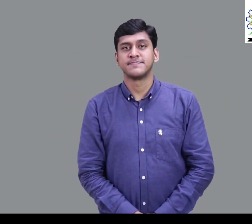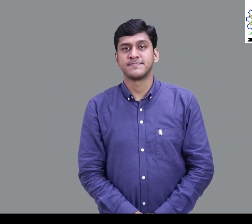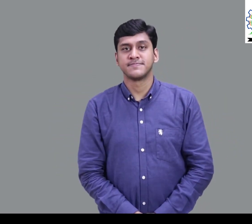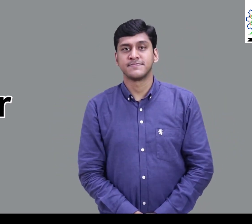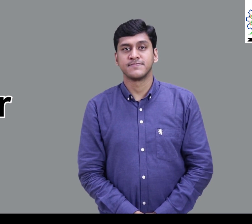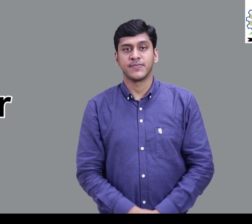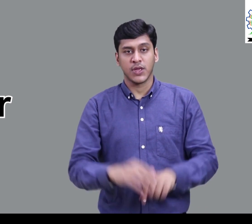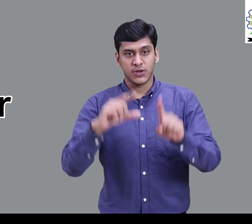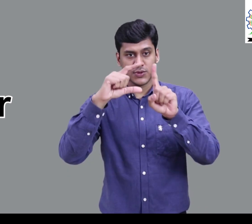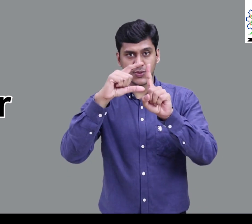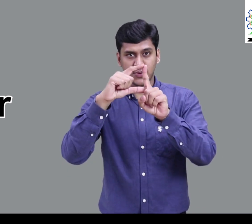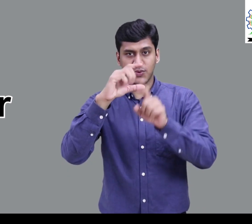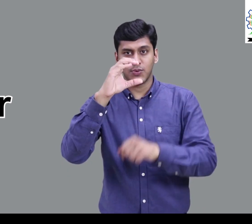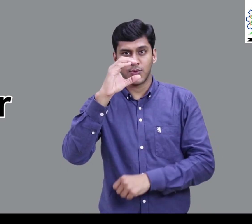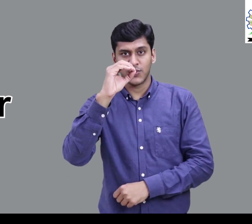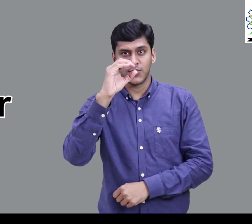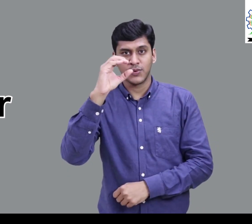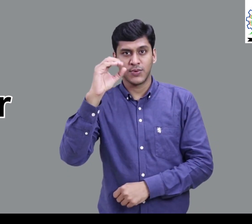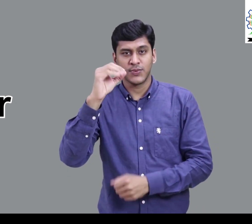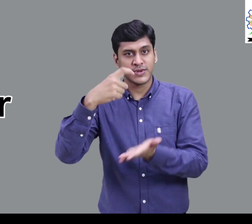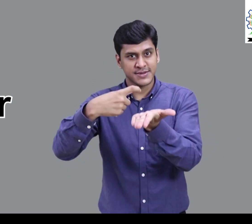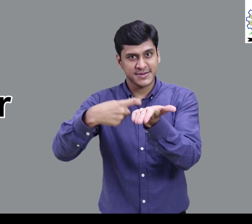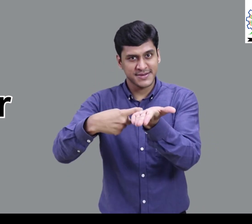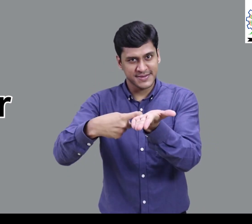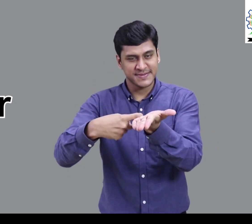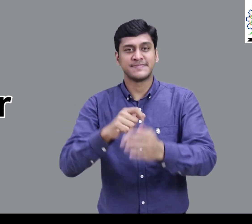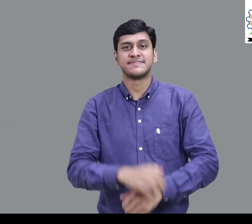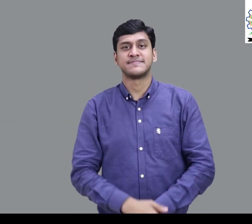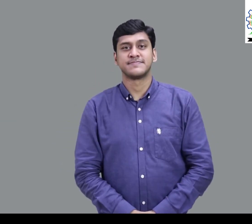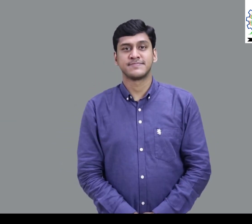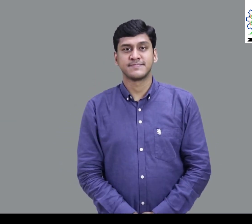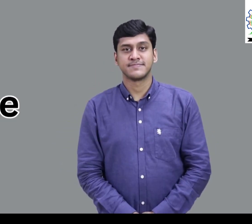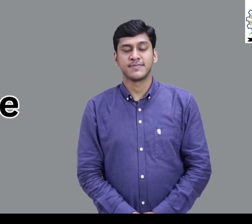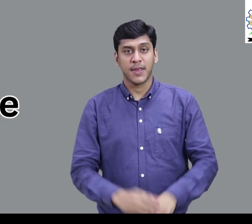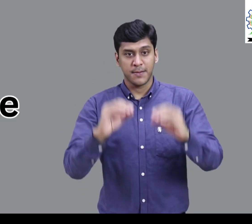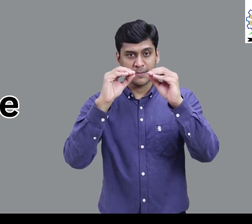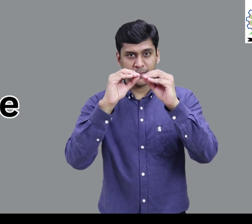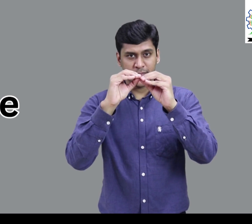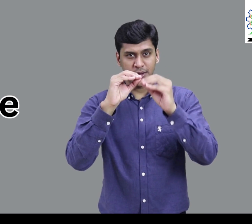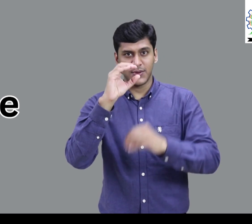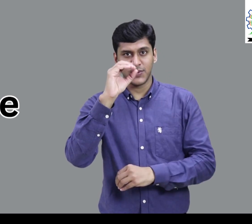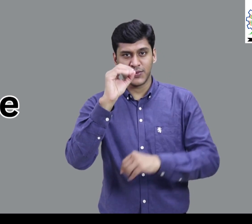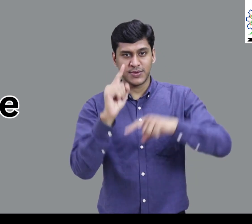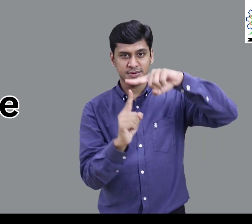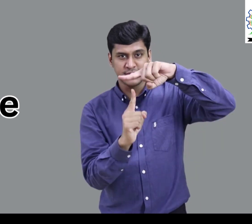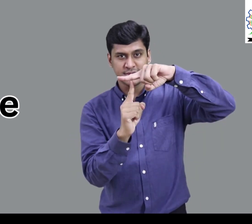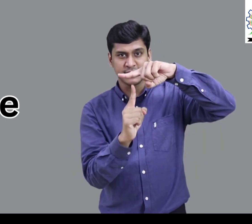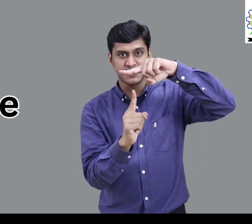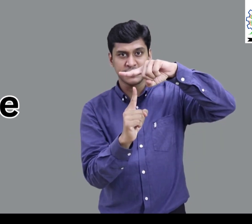D O O R Door B O T T L